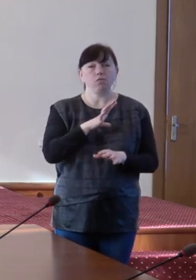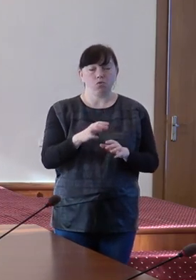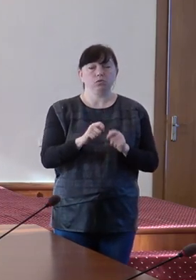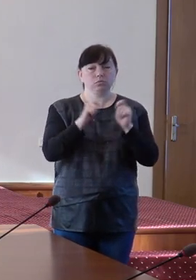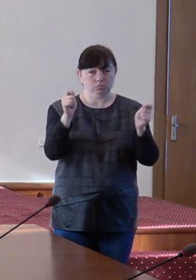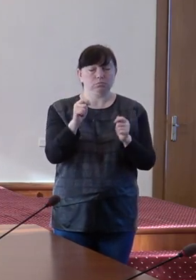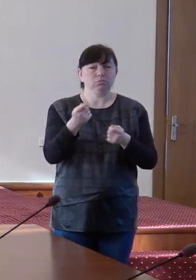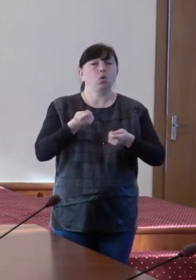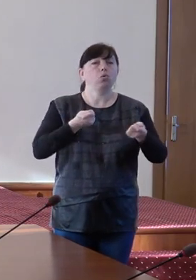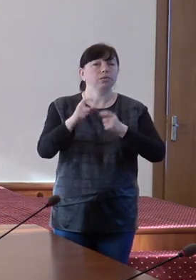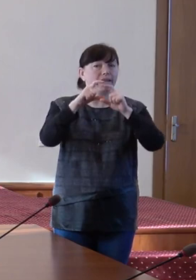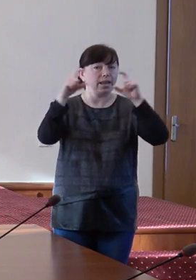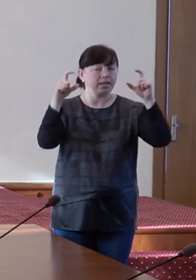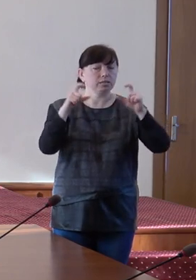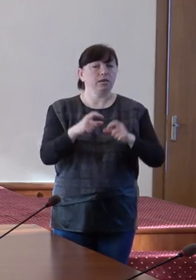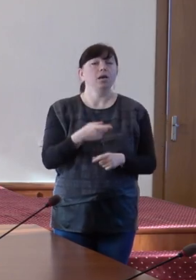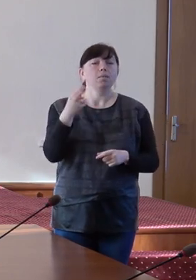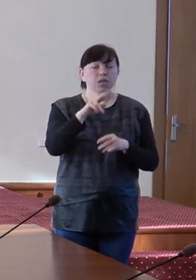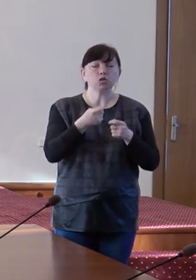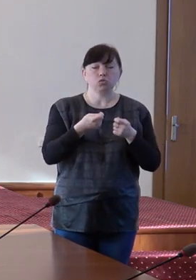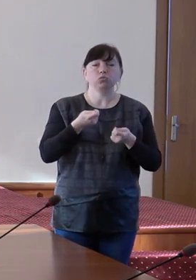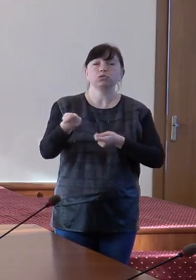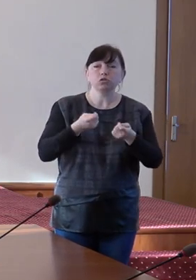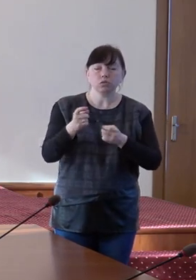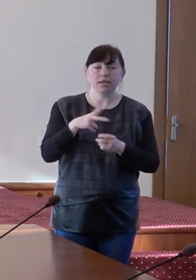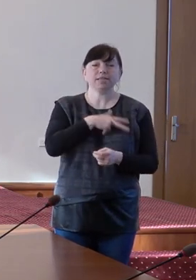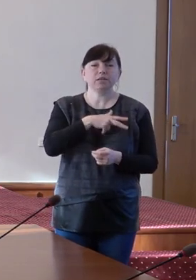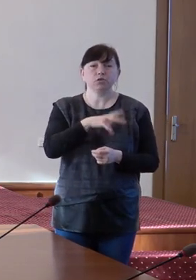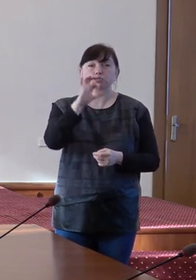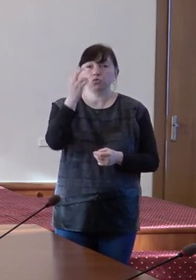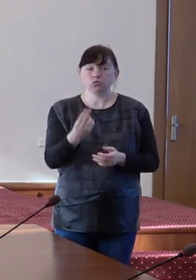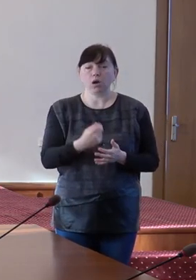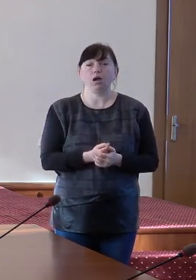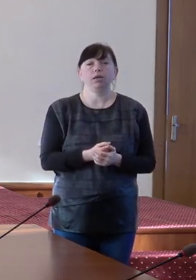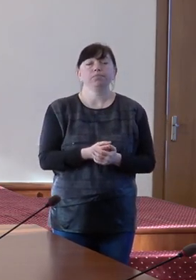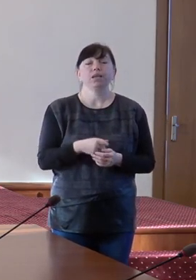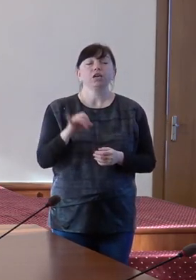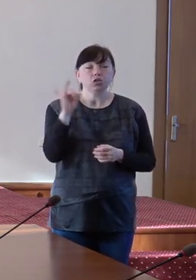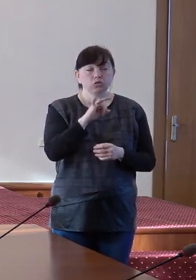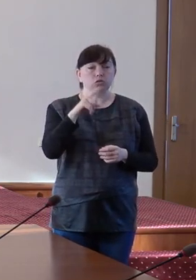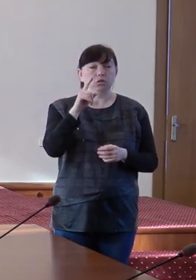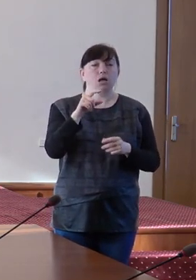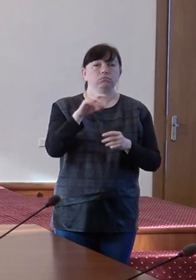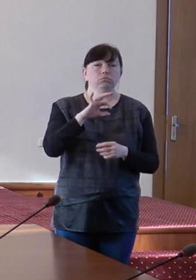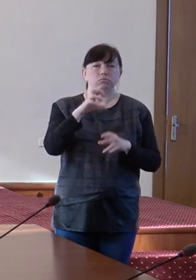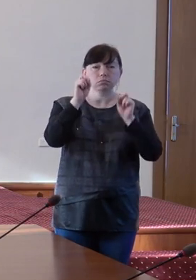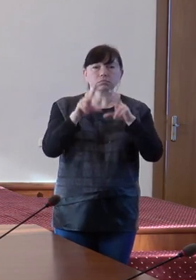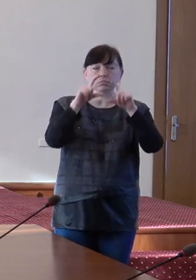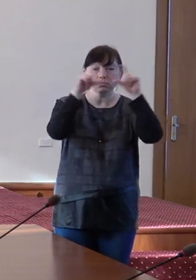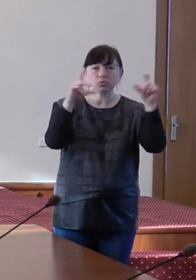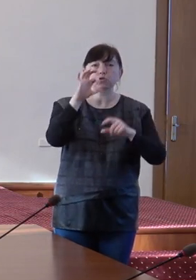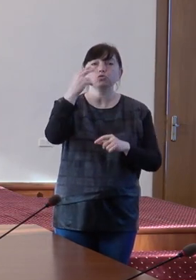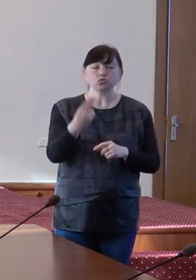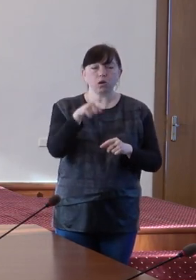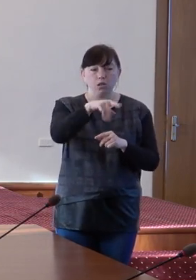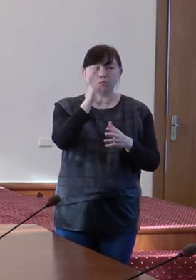direcție pentru gestionarea serviciilor sociale, urmând și la inspectoratul social să fie consolidată secția de